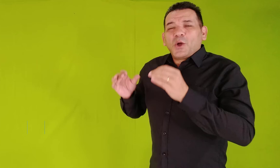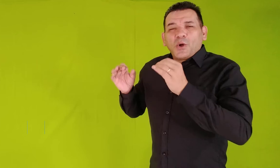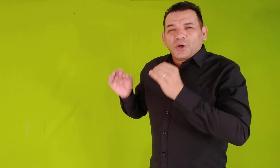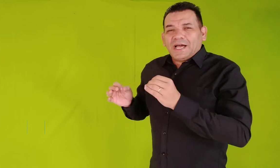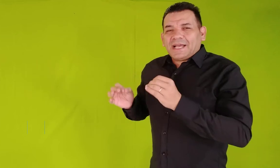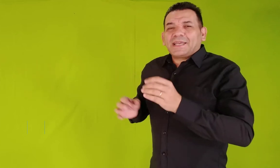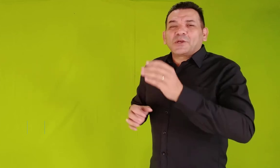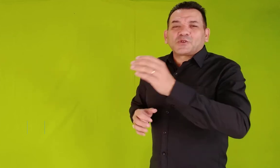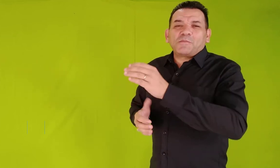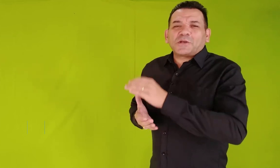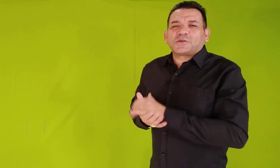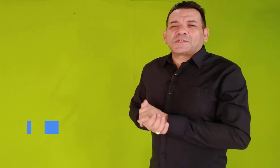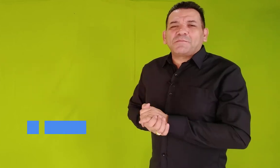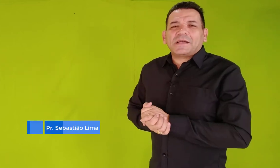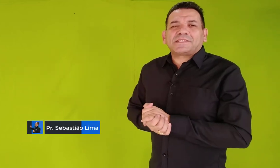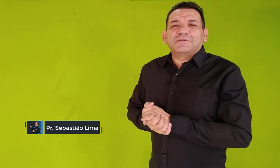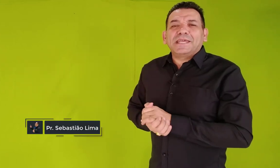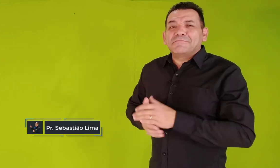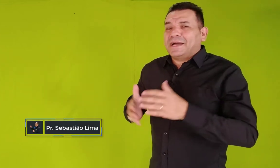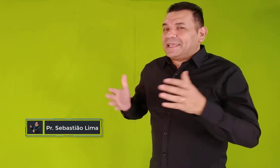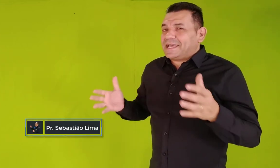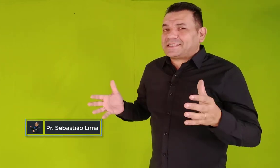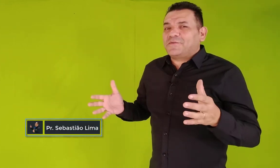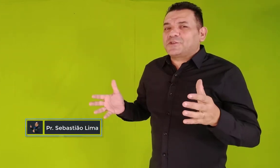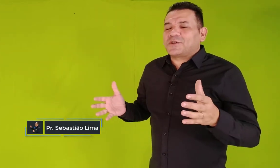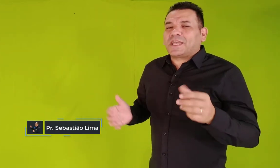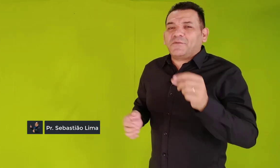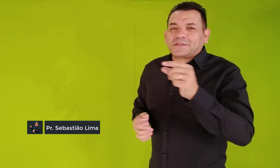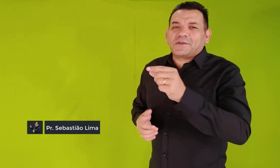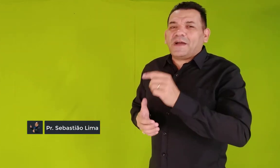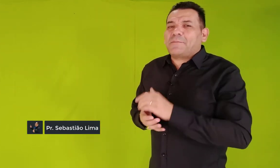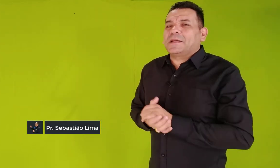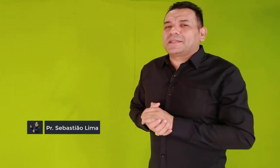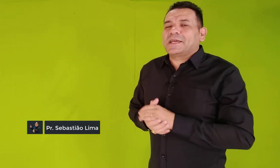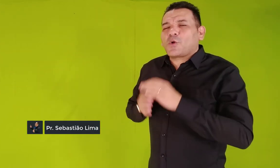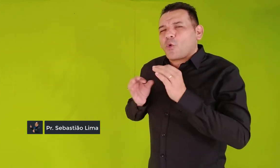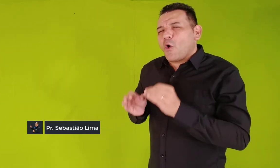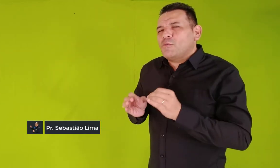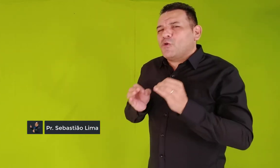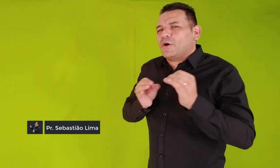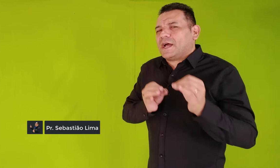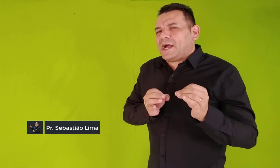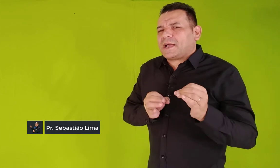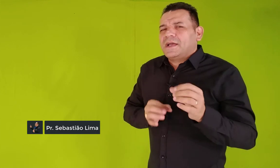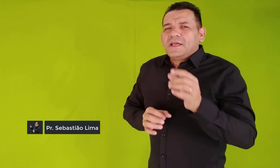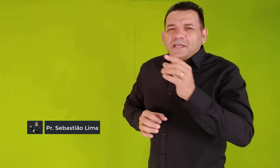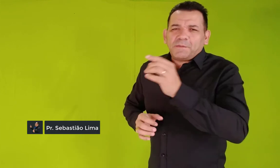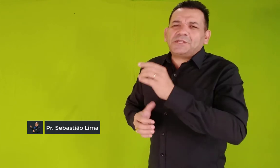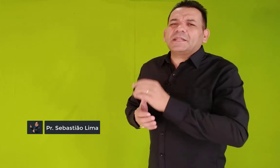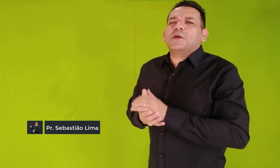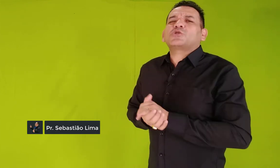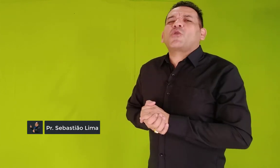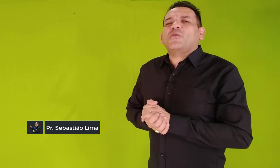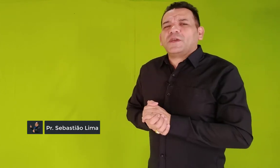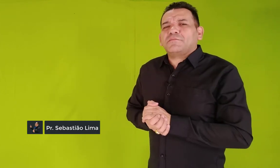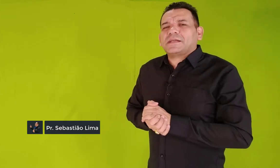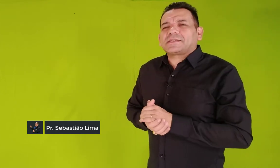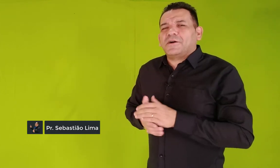Olá, eu sou o pastor Sebastião Lima e nesse vídeo aqui você vai aprender como orar e pedir a Deus confirmação.